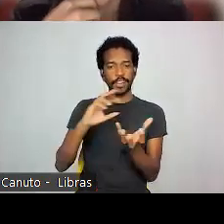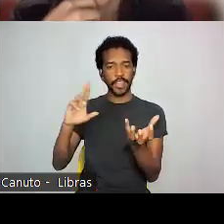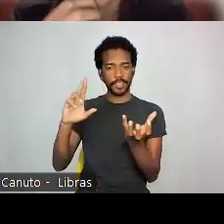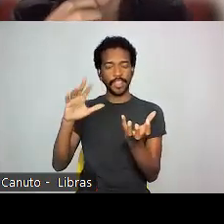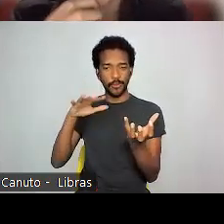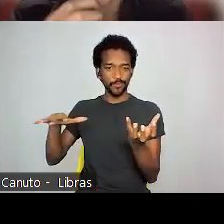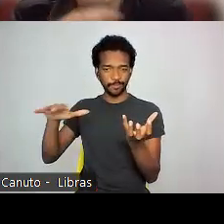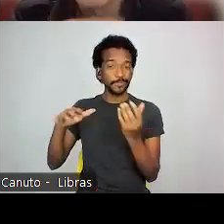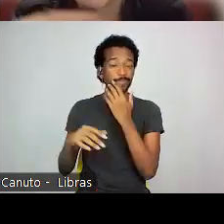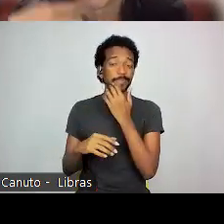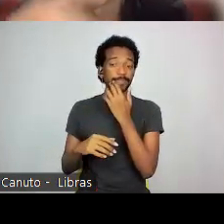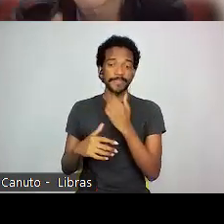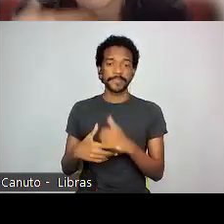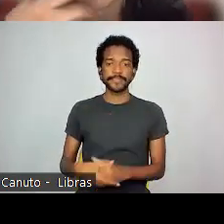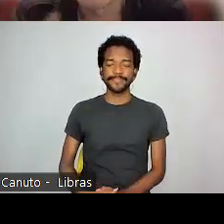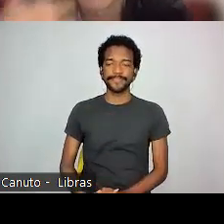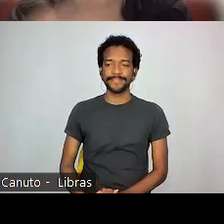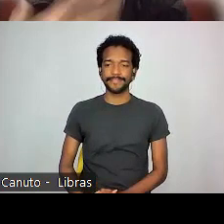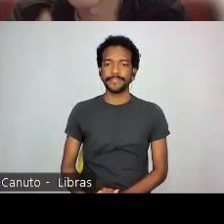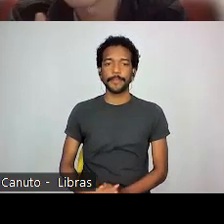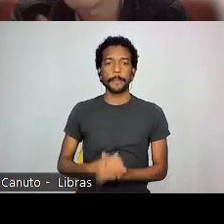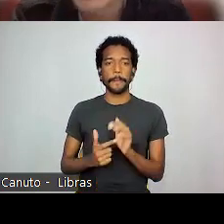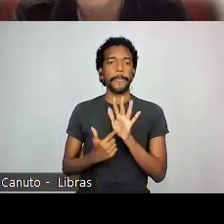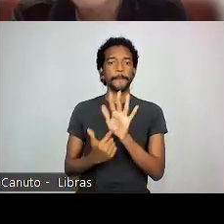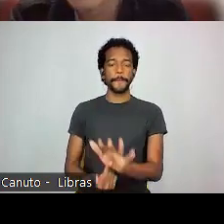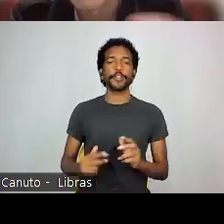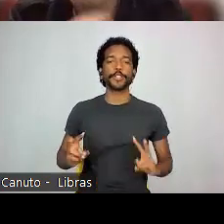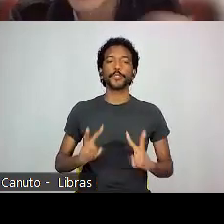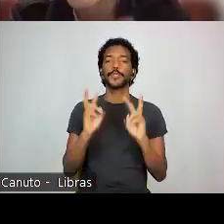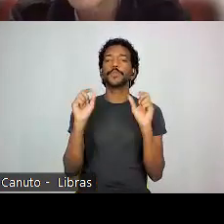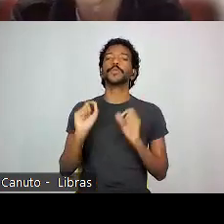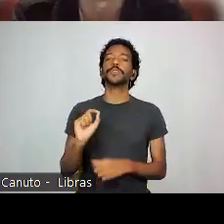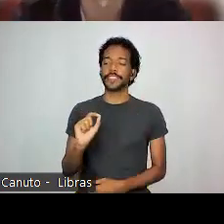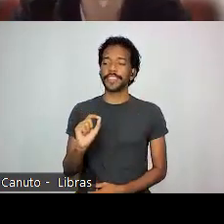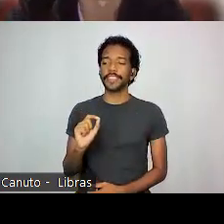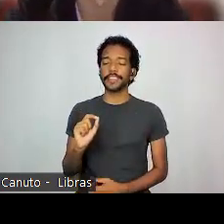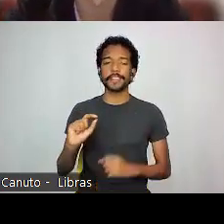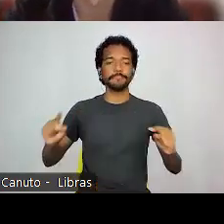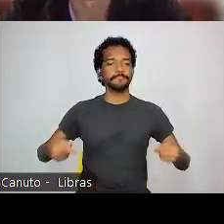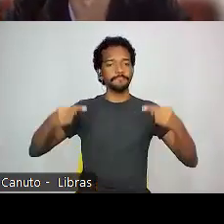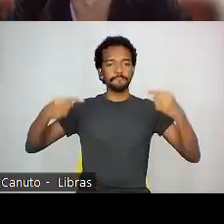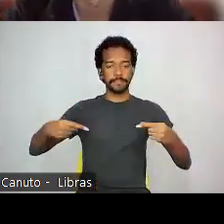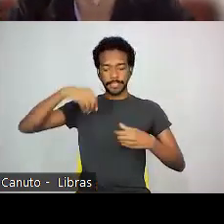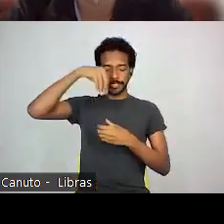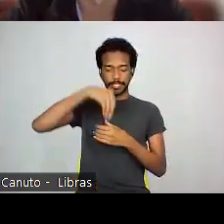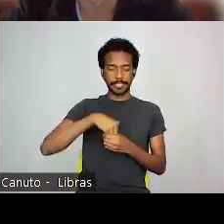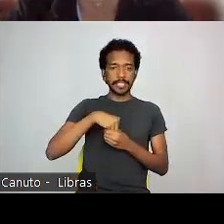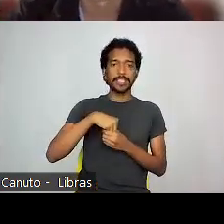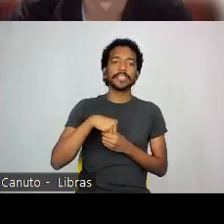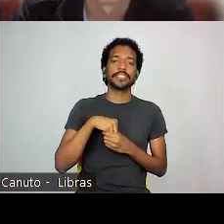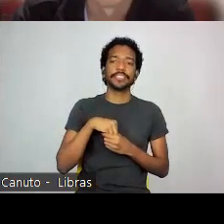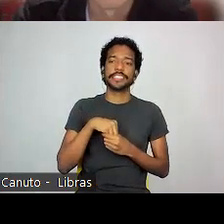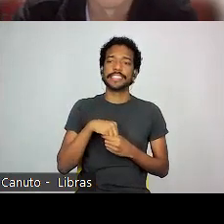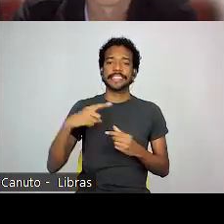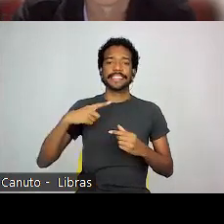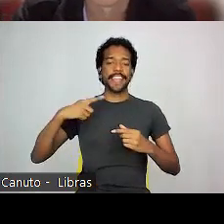e diz que estava criando uma briga internamente à comunidade, aos asiáticos,